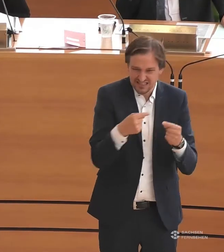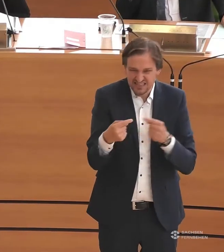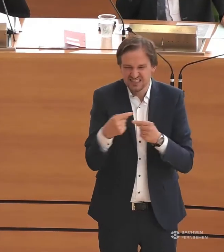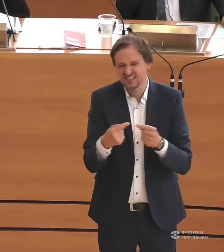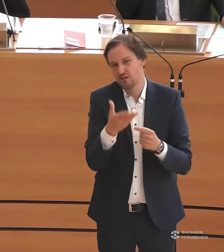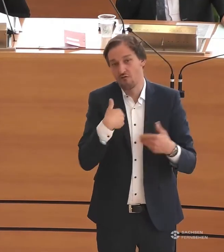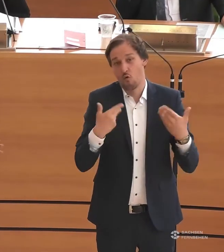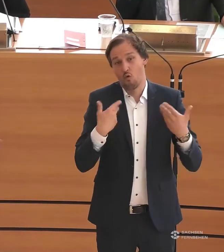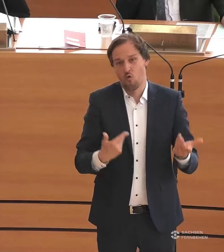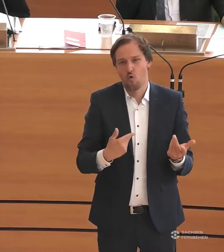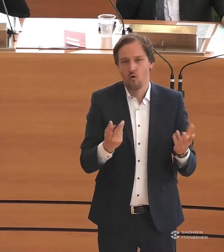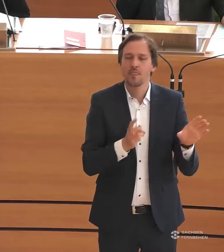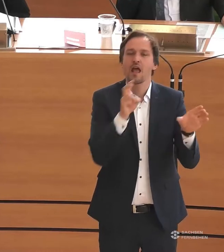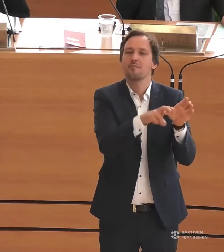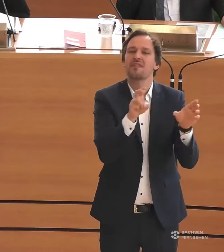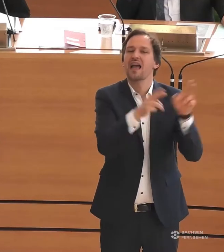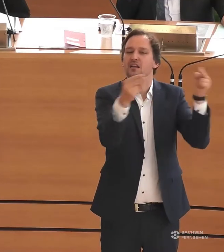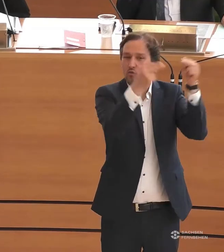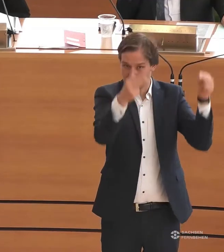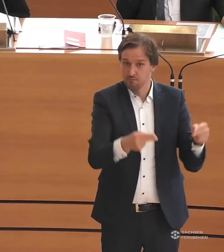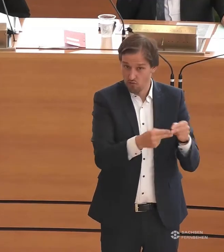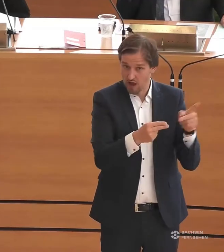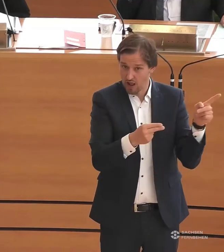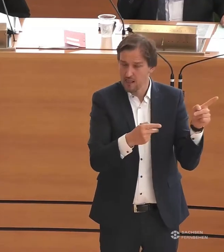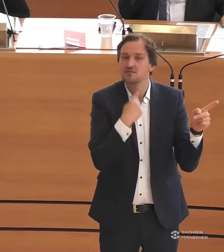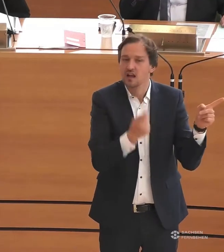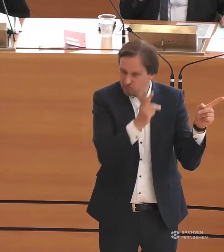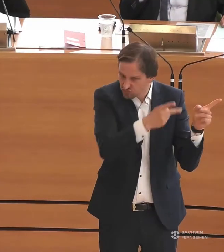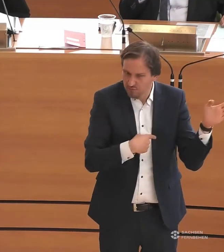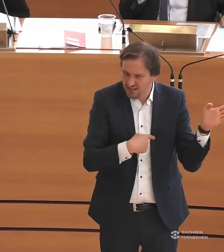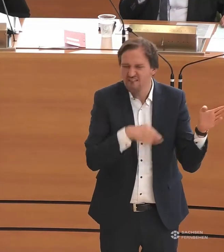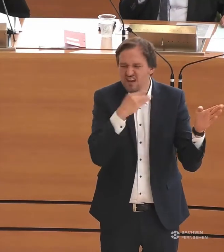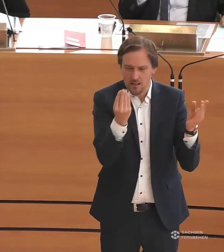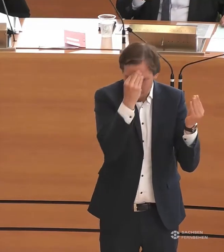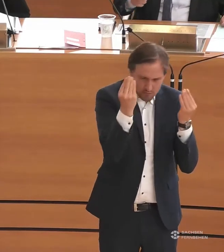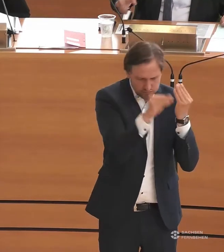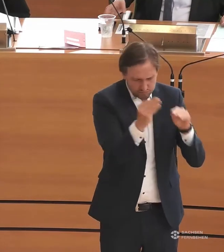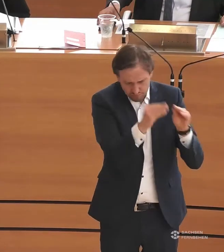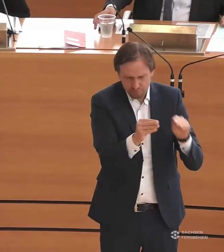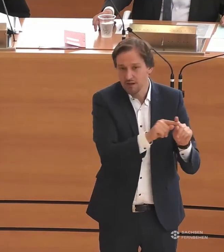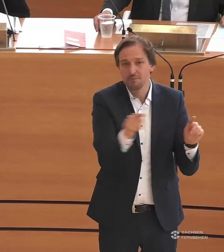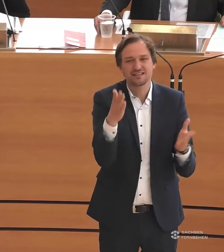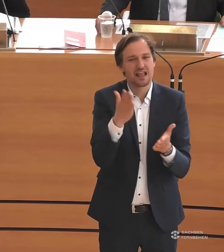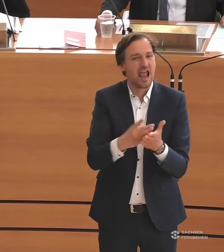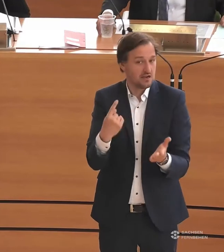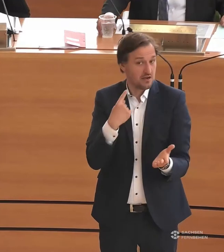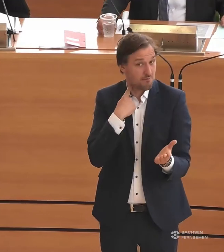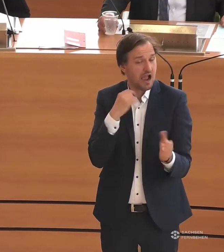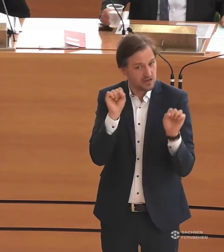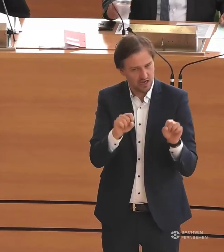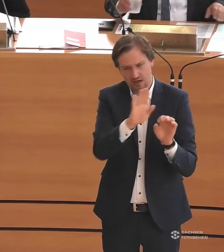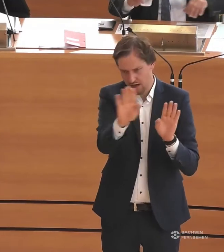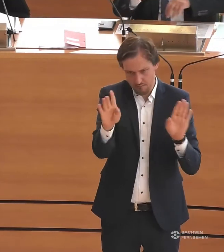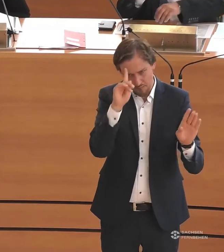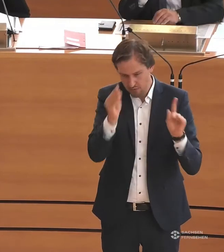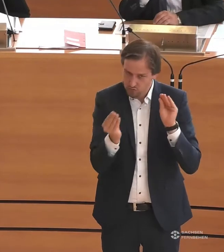Beteiligungsportal haben, wo wir, wie wir eben auch schon hören konnten, auch eine rege Beteiligung haben, die noch bis Ende Mai fortgeführt werden